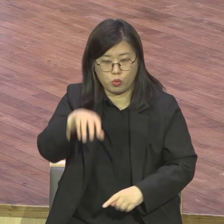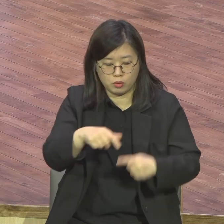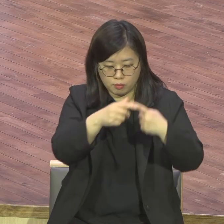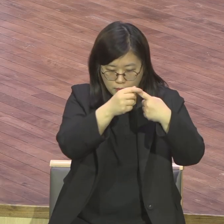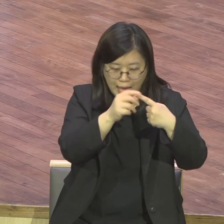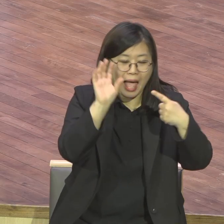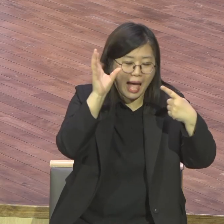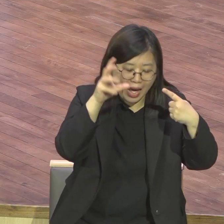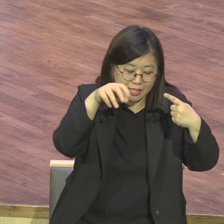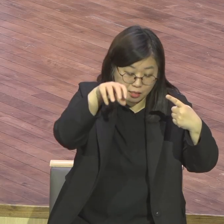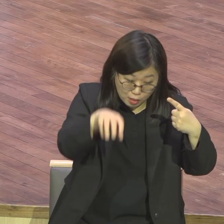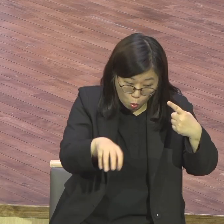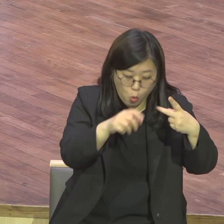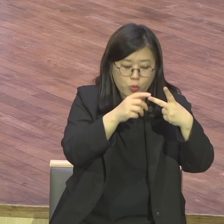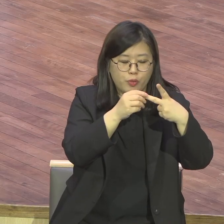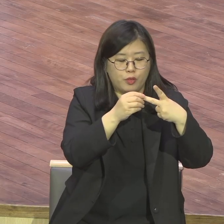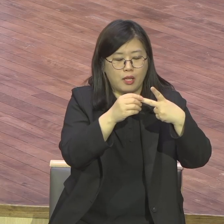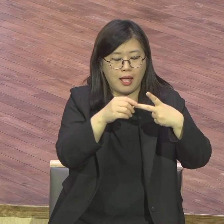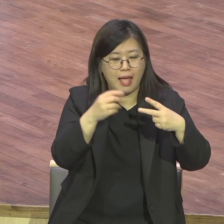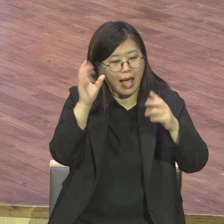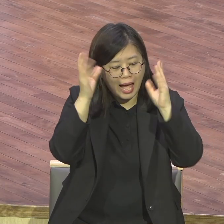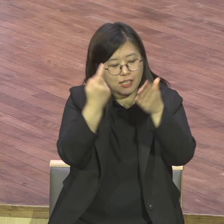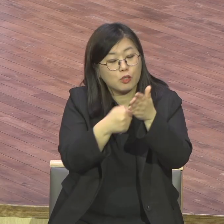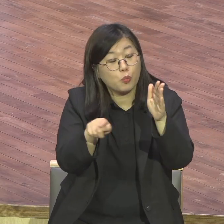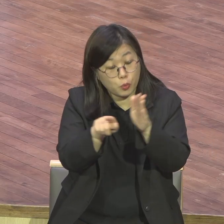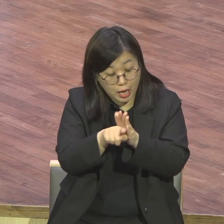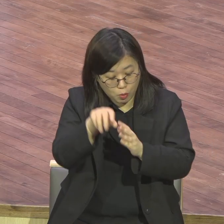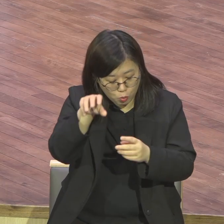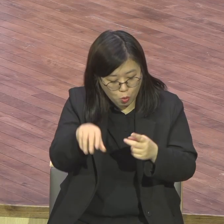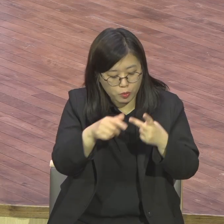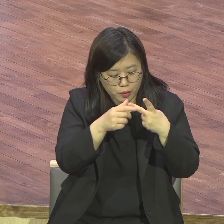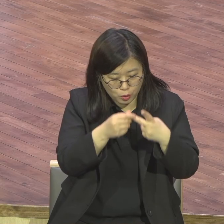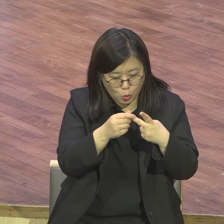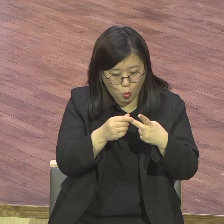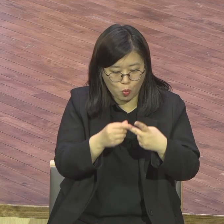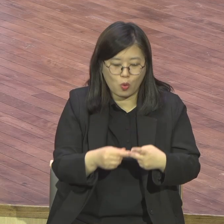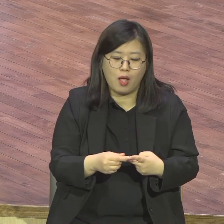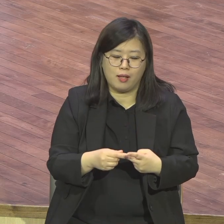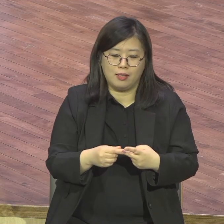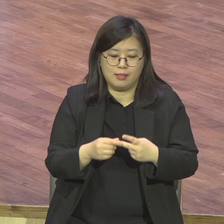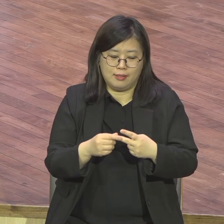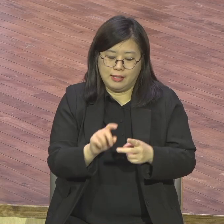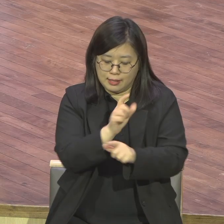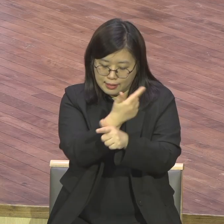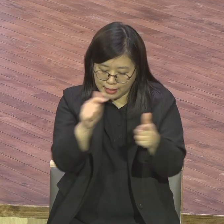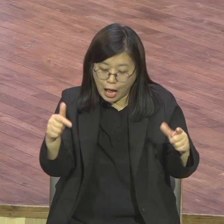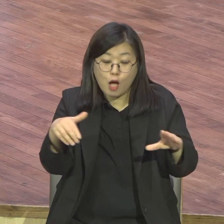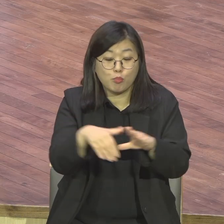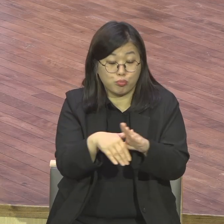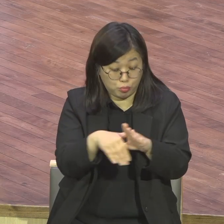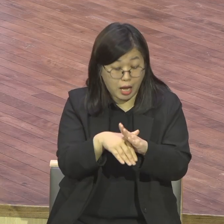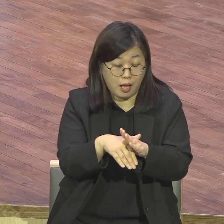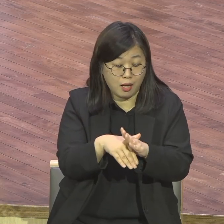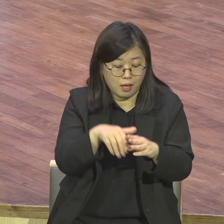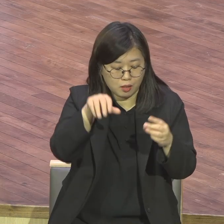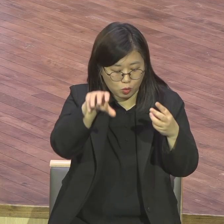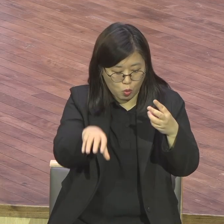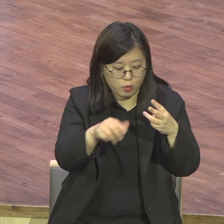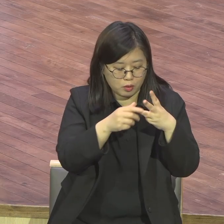기도 왜 합니까 하늘 보자 하늘 보자를 움직입니다 주의요